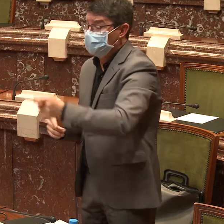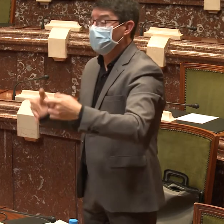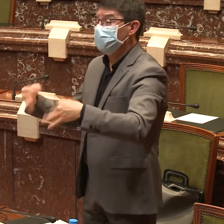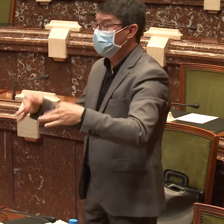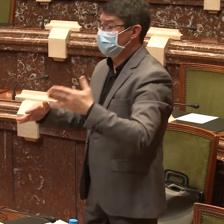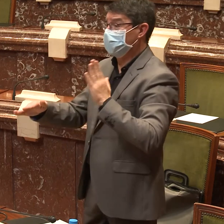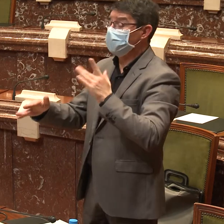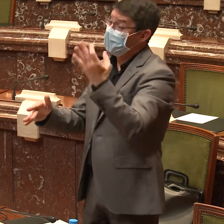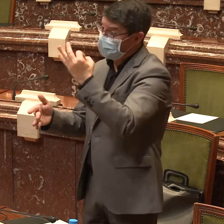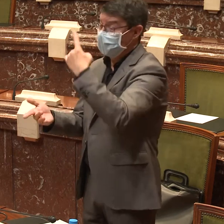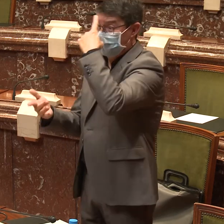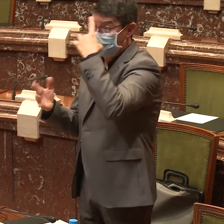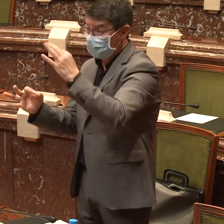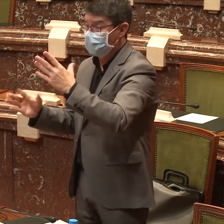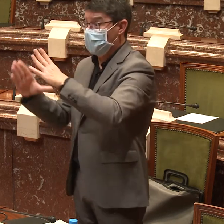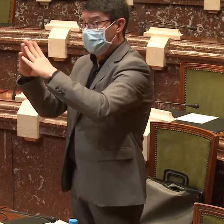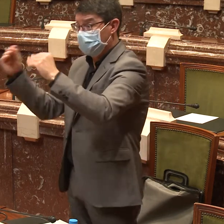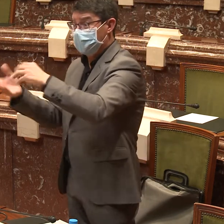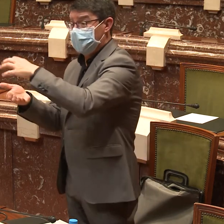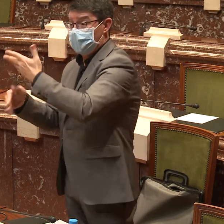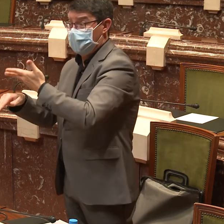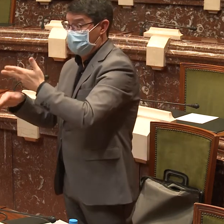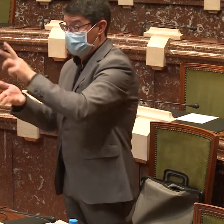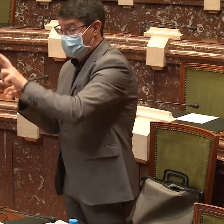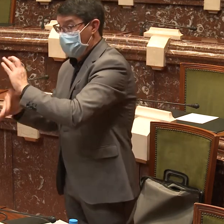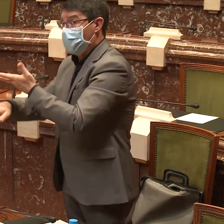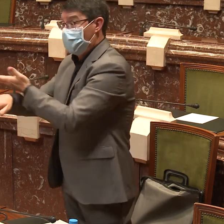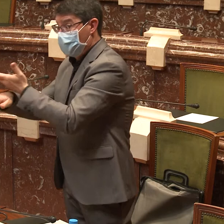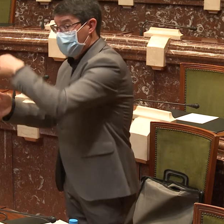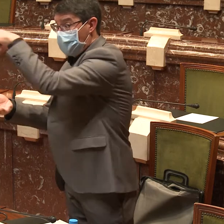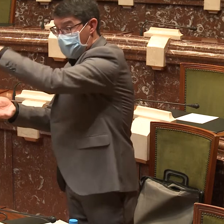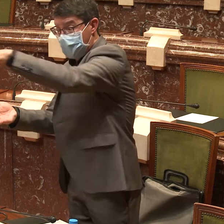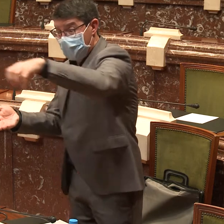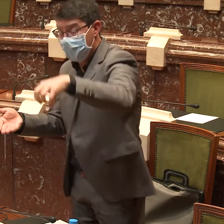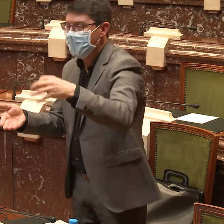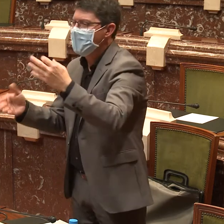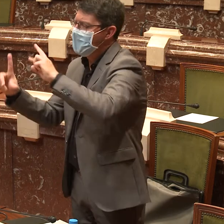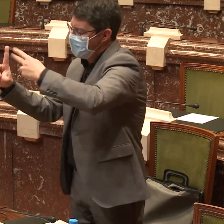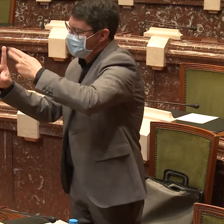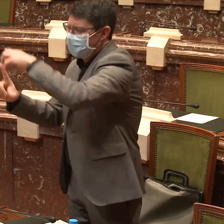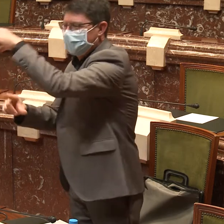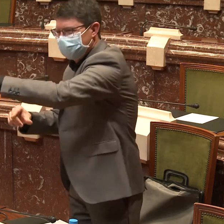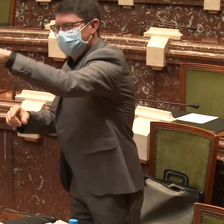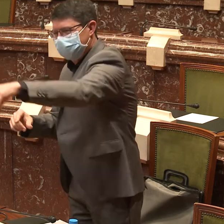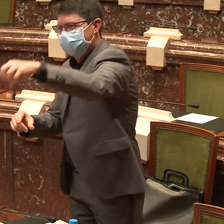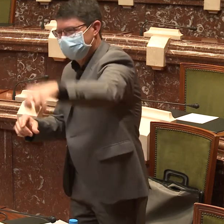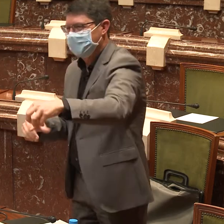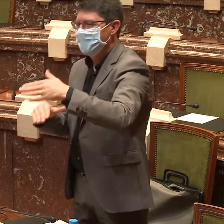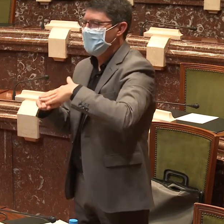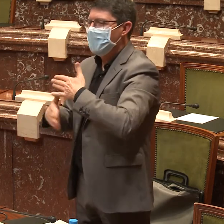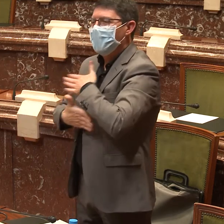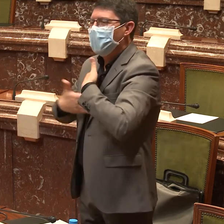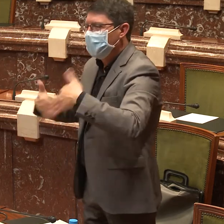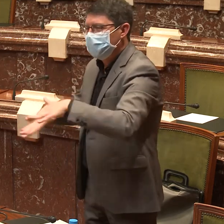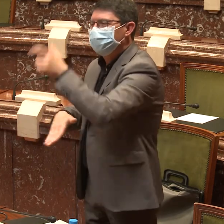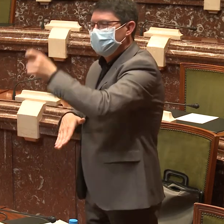Por ejemplo, como he dicho antes, necesitamos que la página web de aquí, de la asamblea, pues sea accesible, que tenga